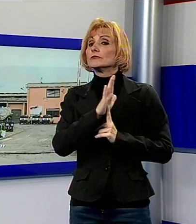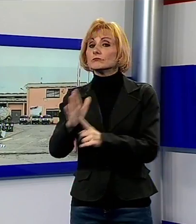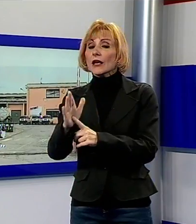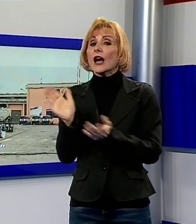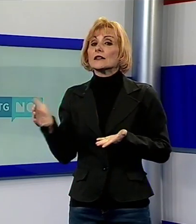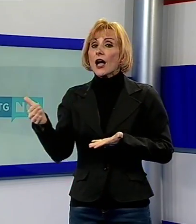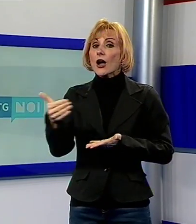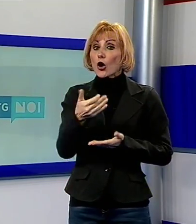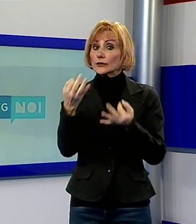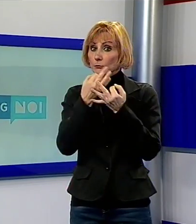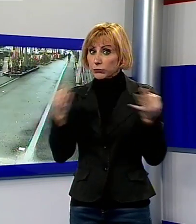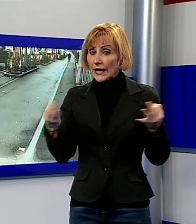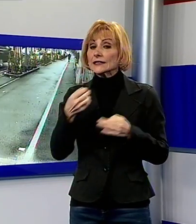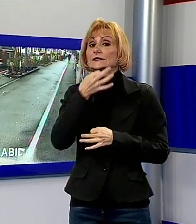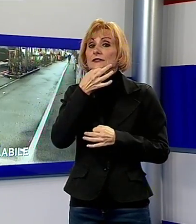raccolta differenziata.